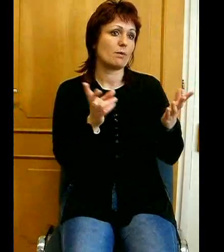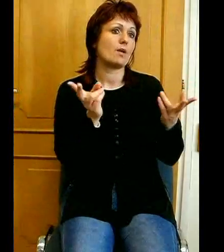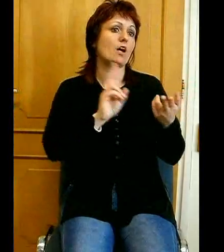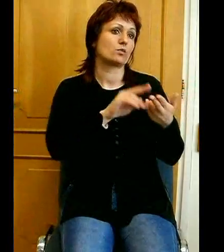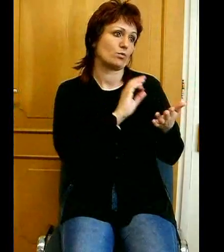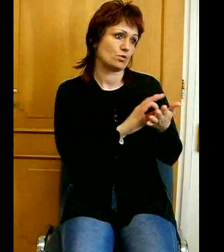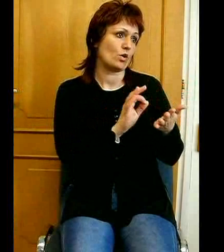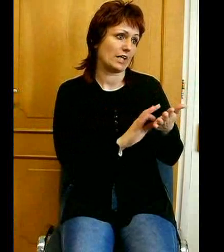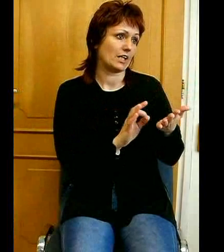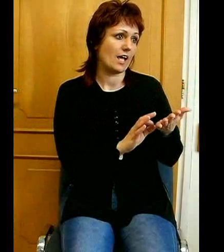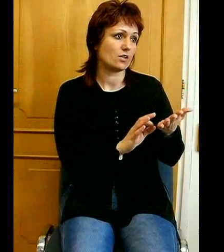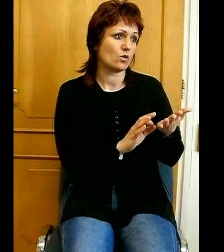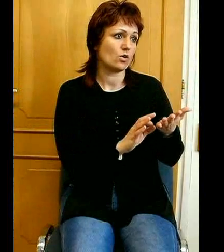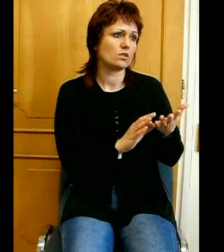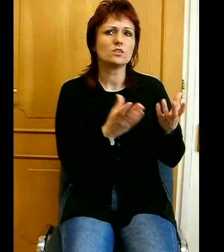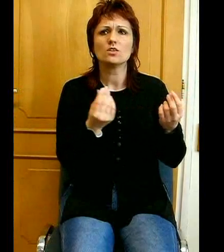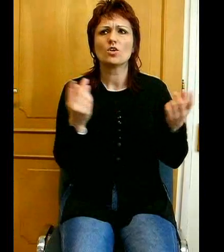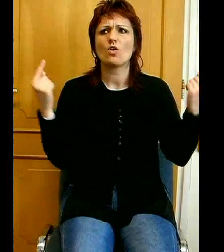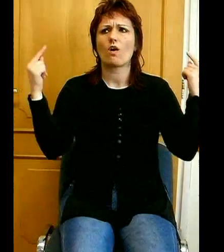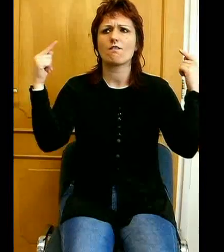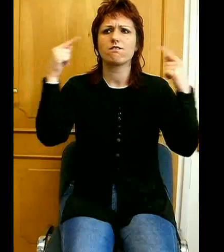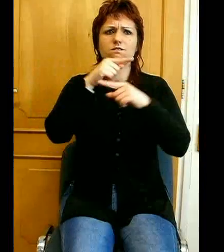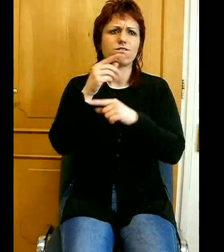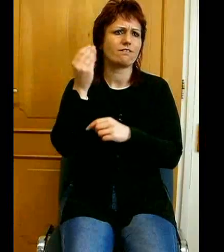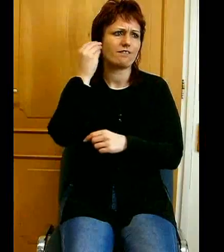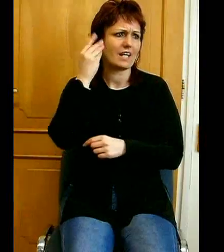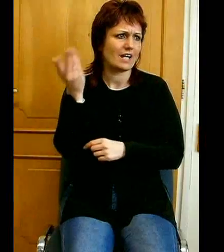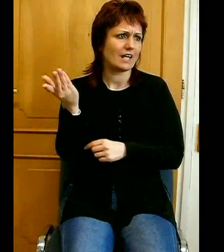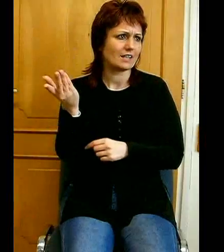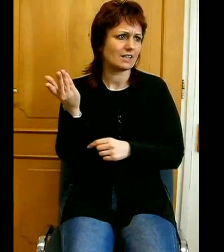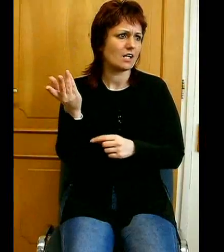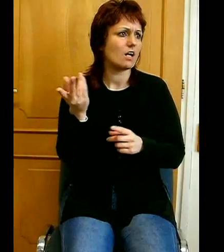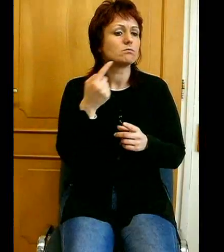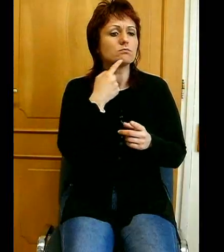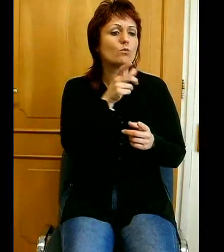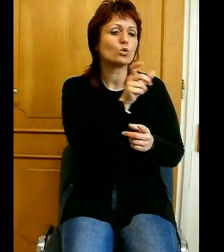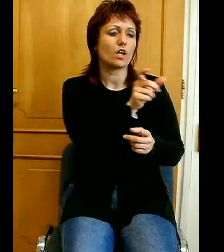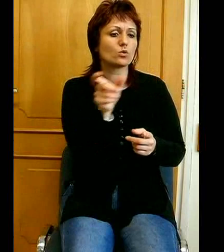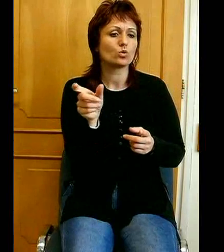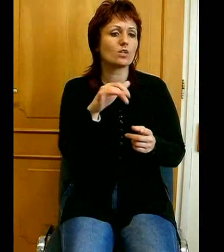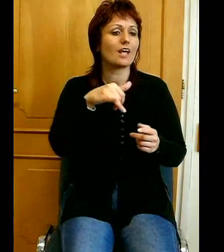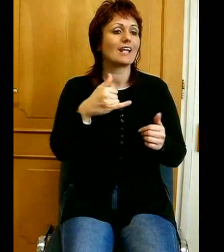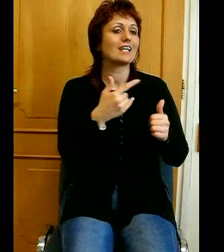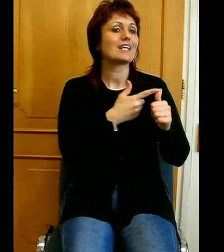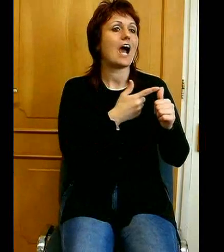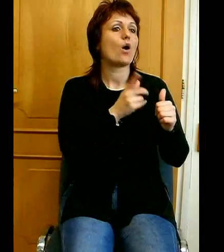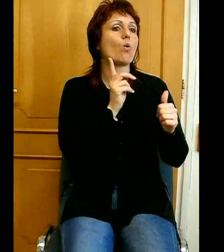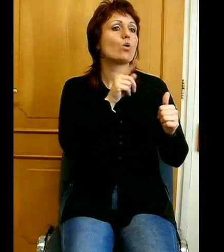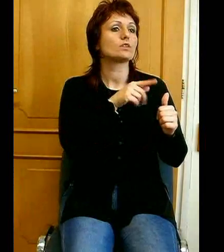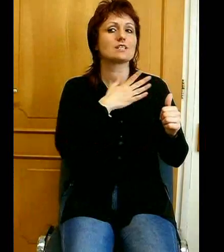féle éltik azt a mondatot, ami többször is előfordul a szent hírásban. Jákótot szerettem, Ézsaut,